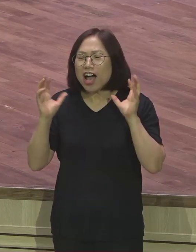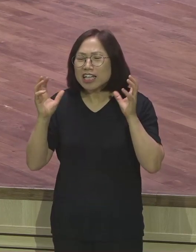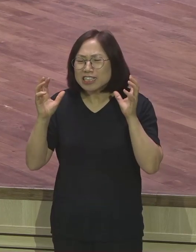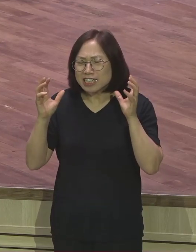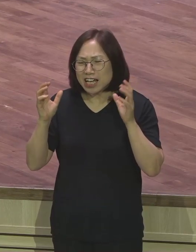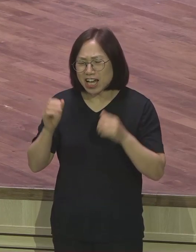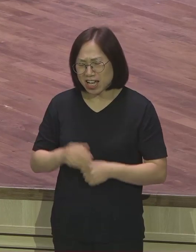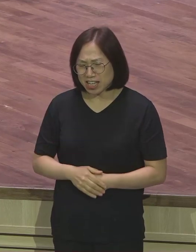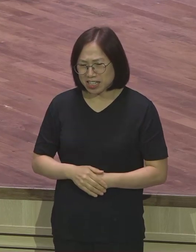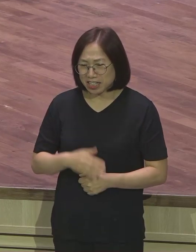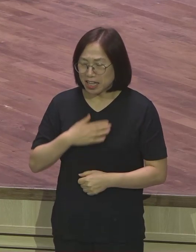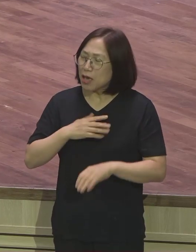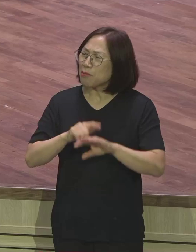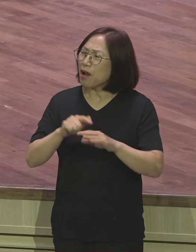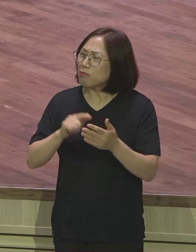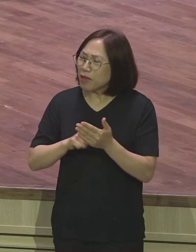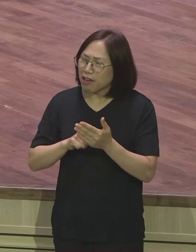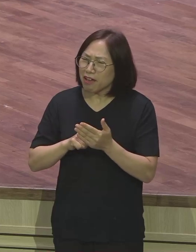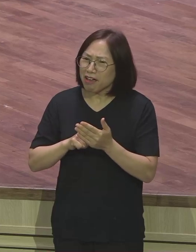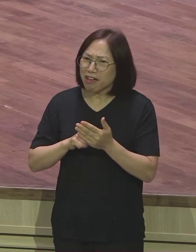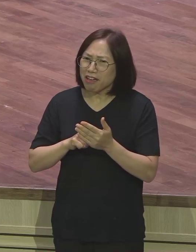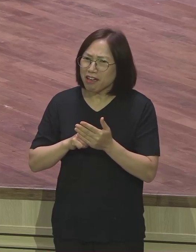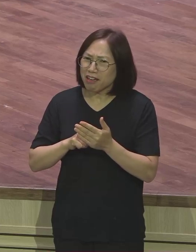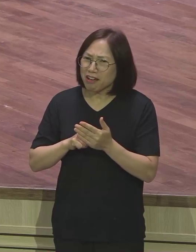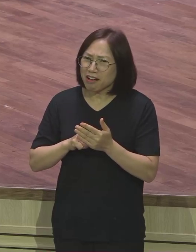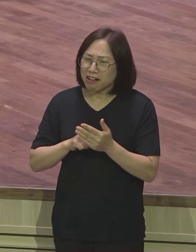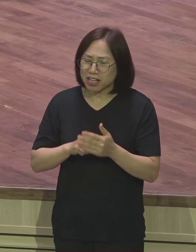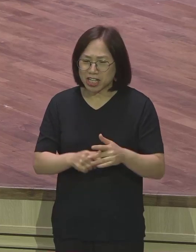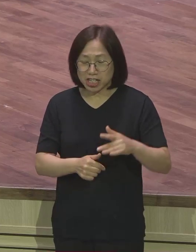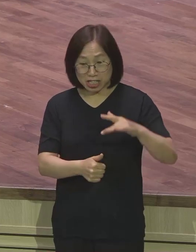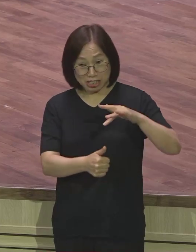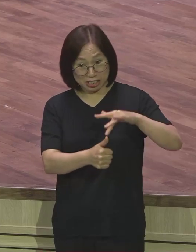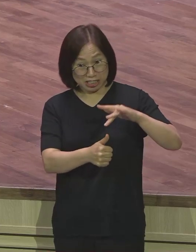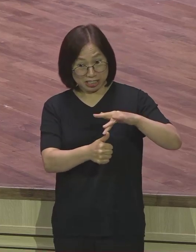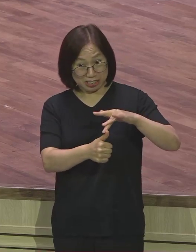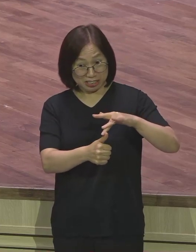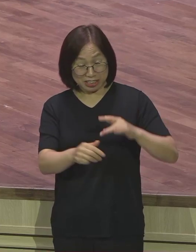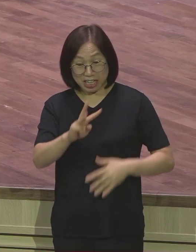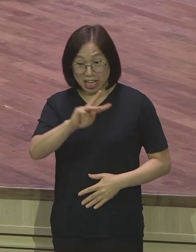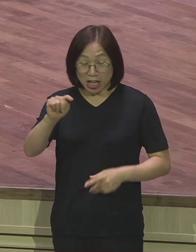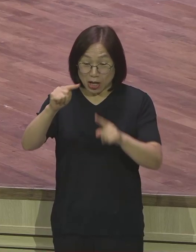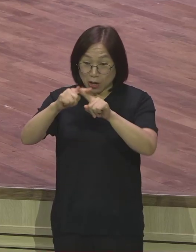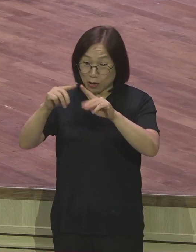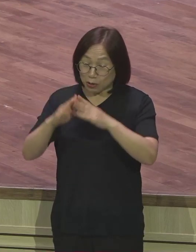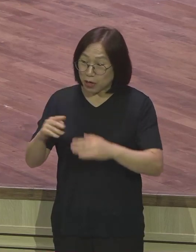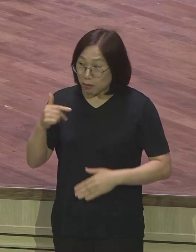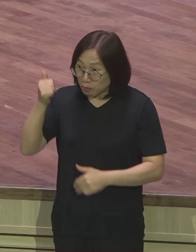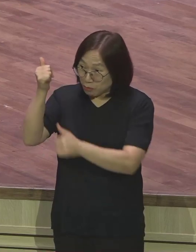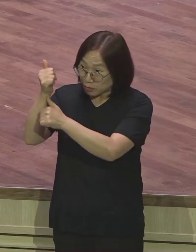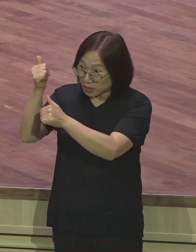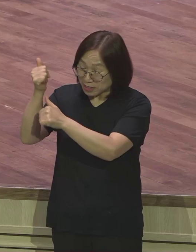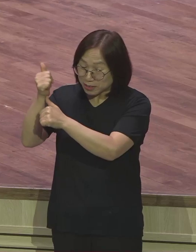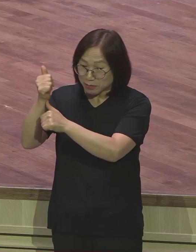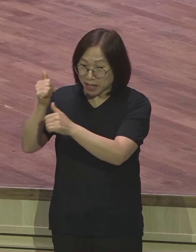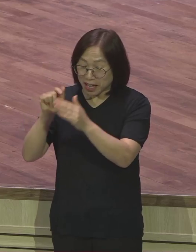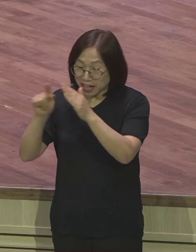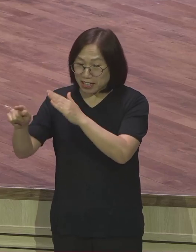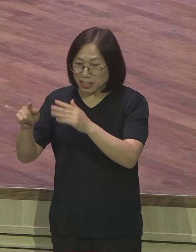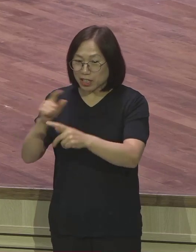그리고 제 마음에 이 랩몬트가 예원교회 부목사 집에 가서 더 상황이 악화되고 더 발작했다